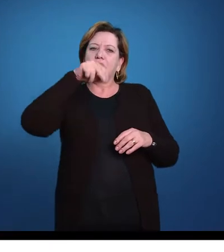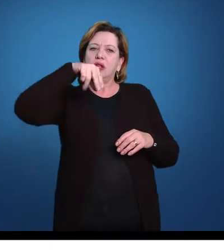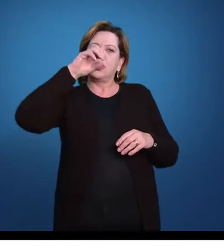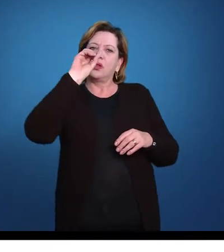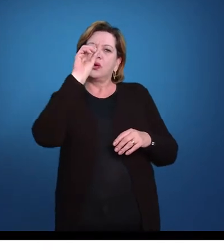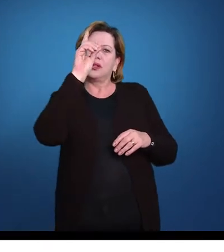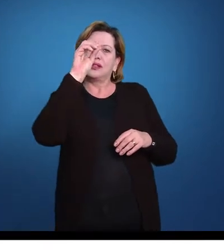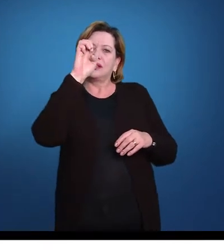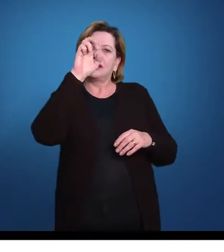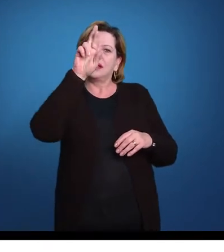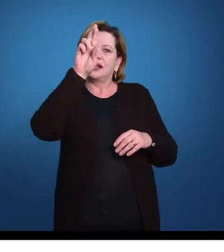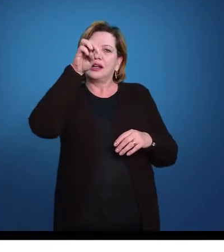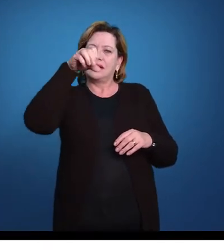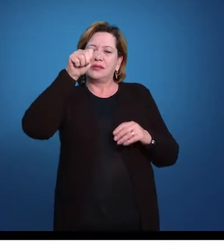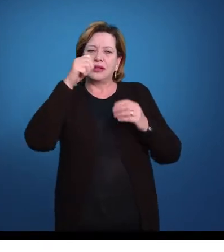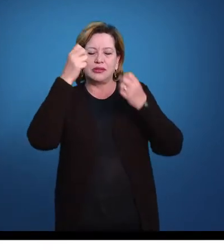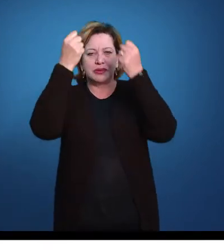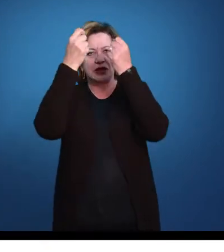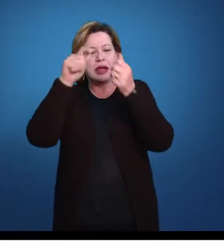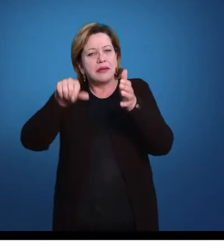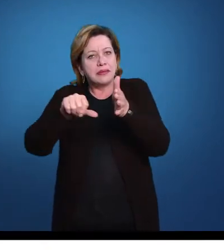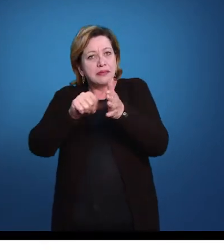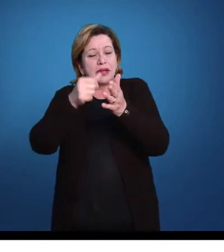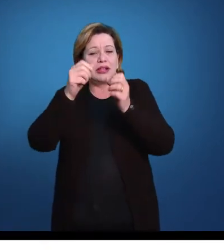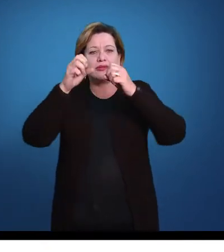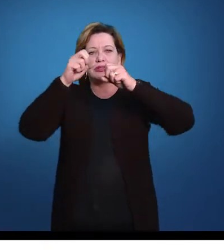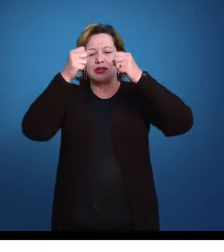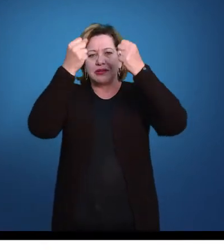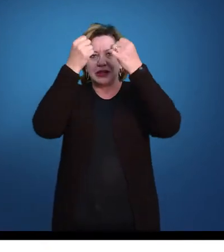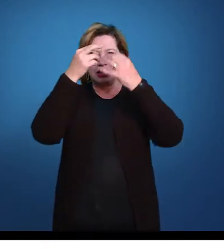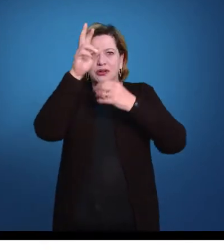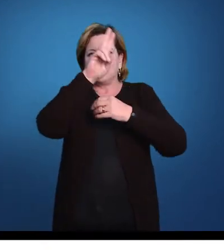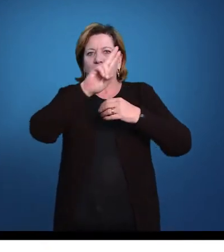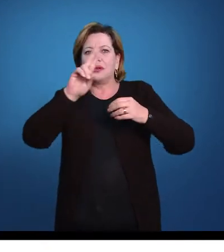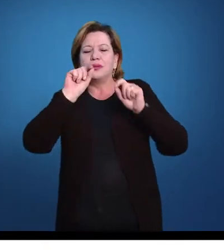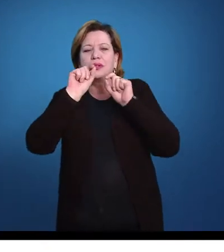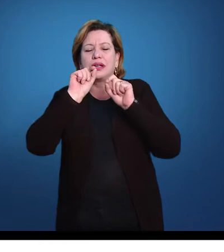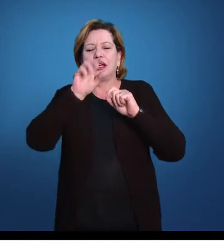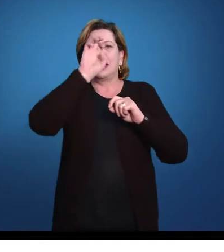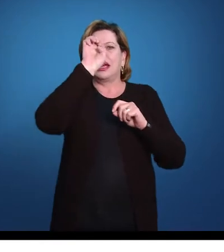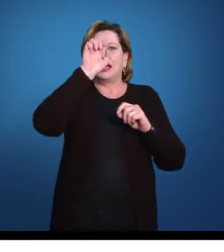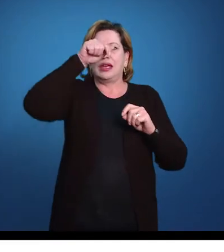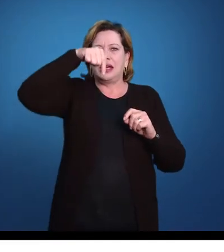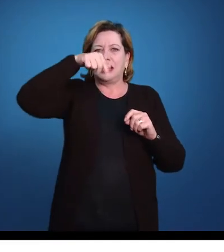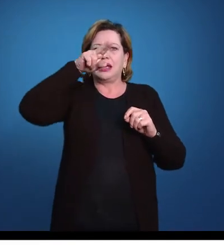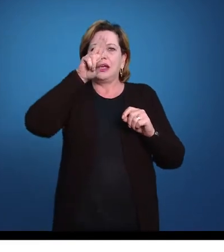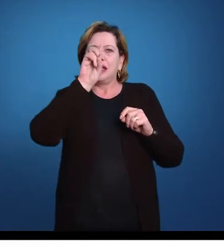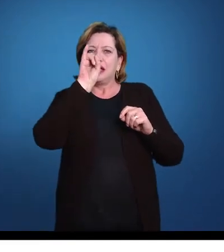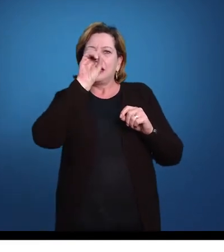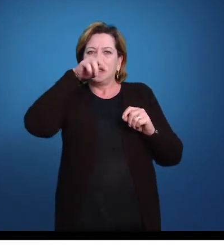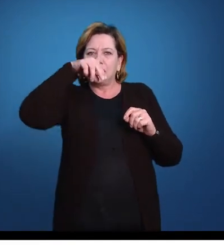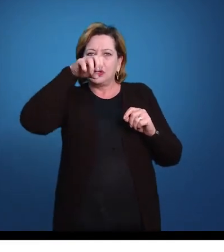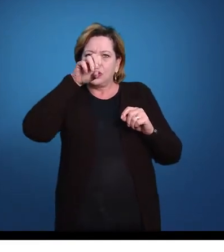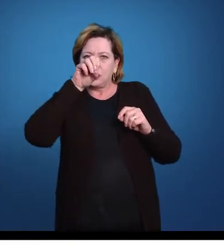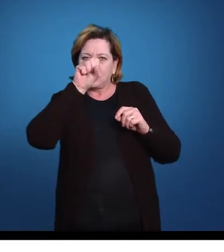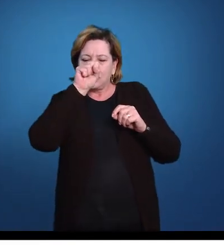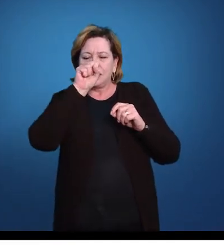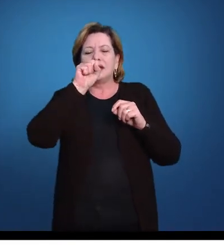desse taxon, o nome desse grupo aí. Equinos significa espinho e dermata é o nome que a gente já